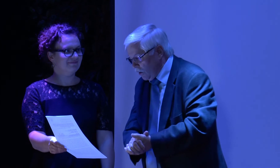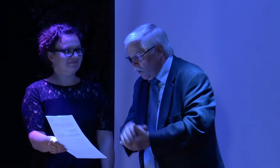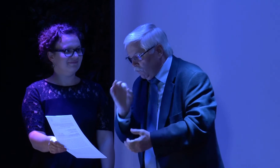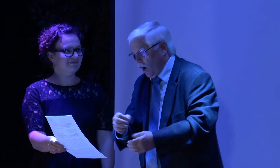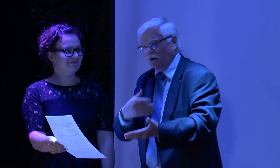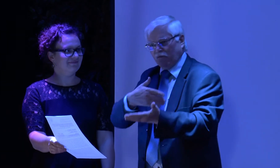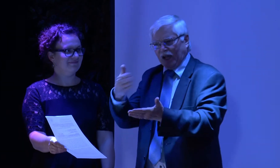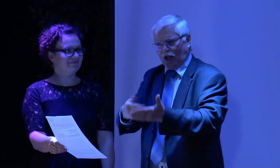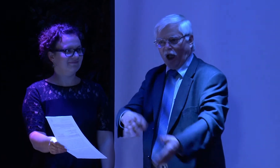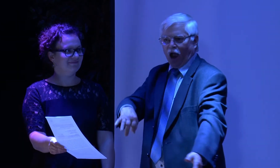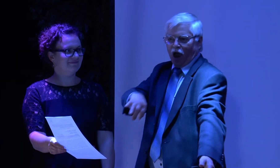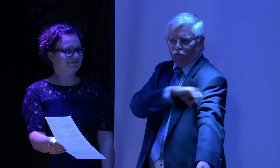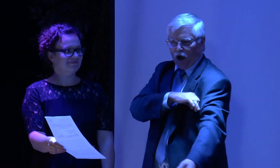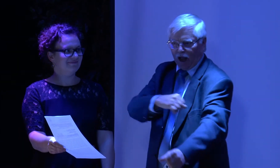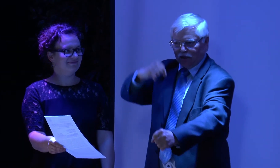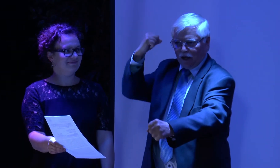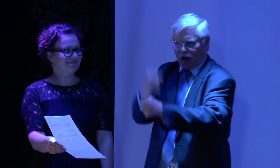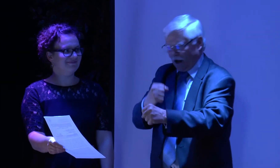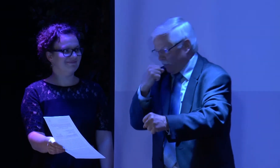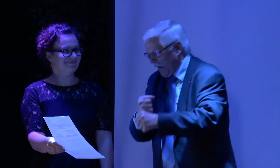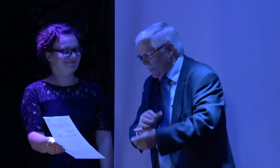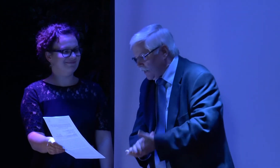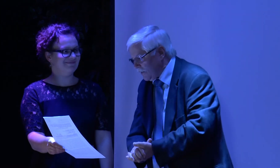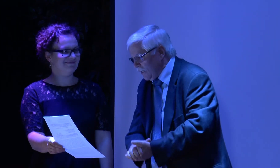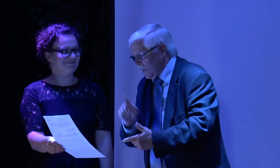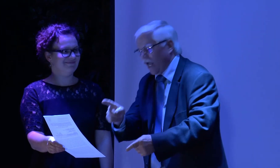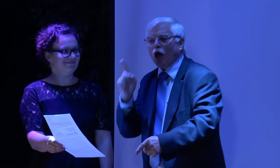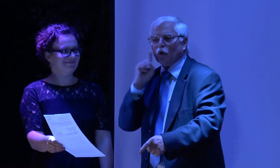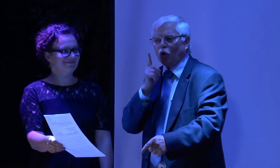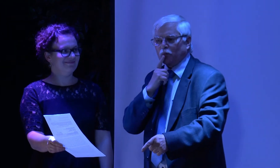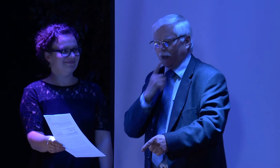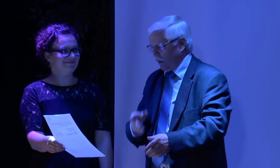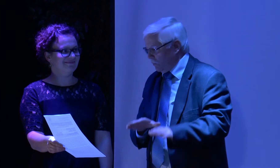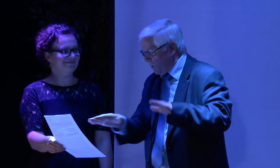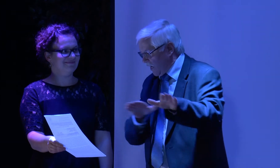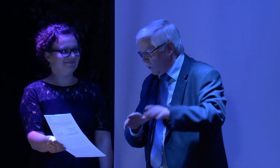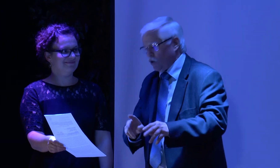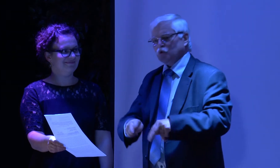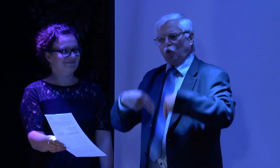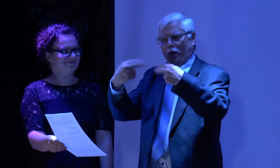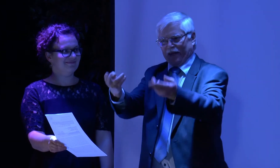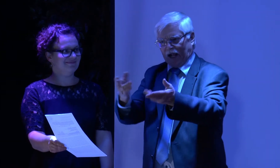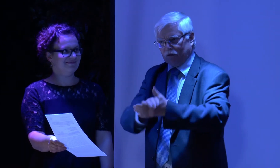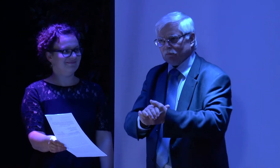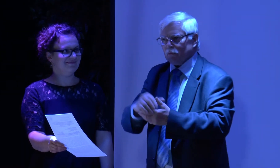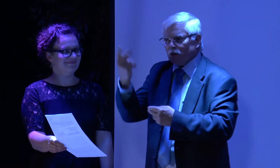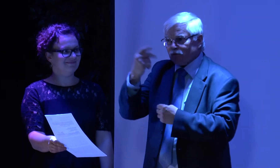besten Wünsche für die weitere erfolgreiche Arbeit der Gehördungsbewegung zu übermitteln.